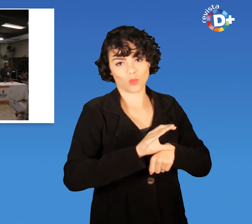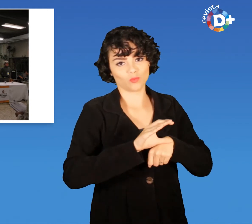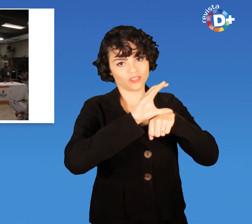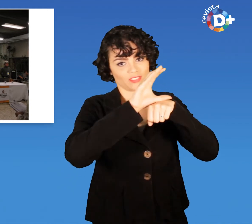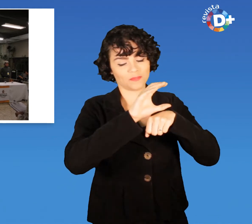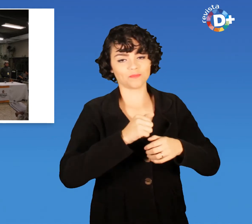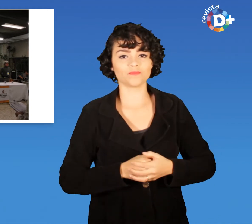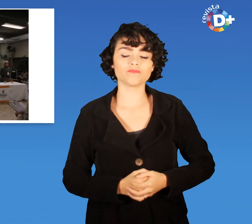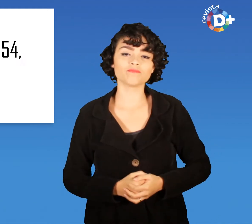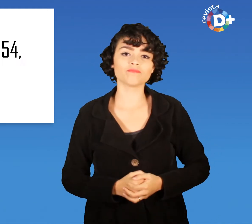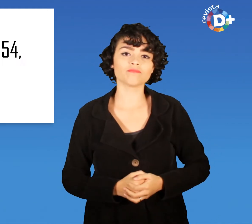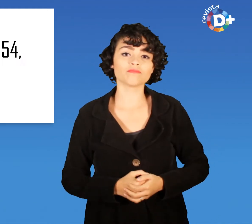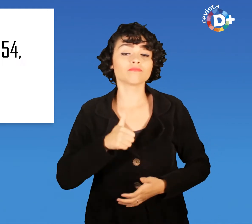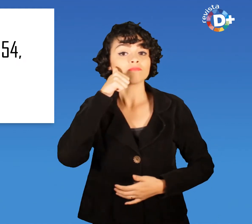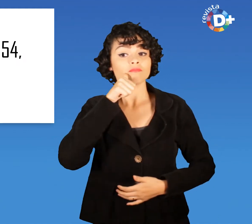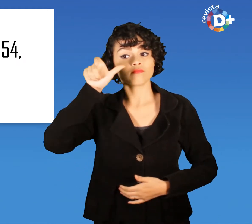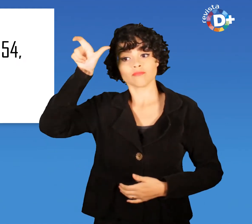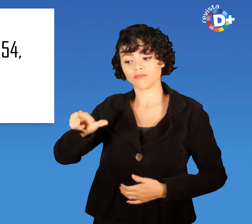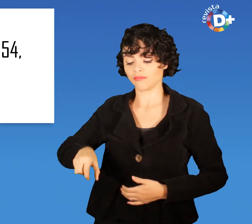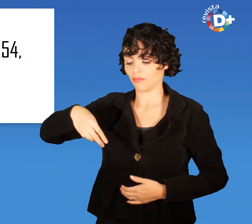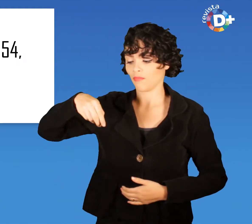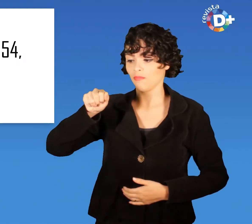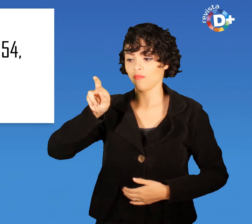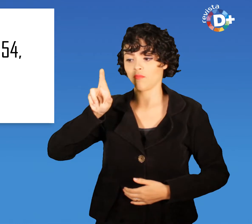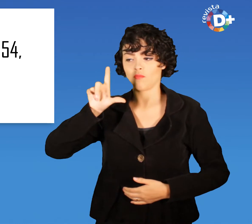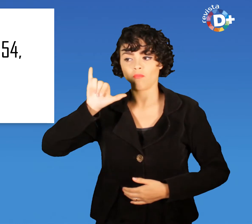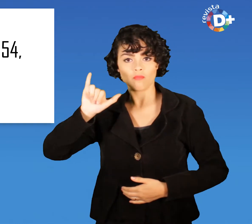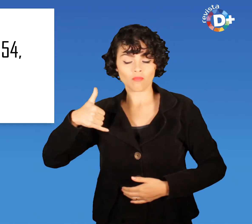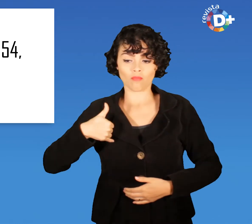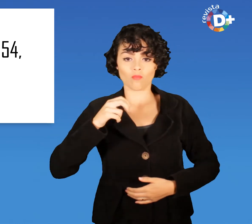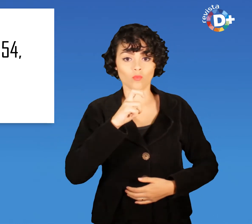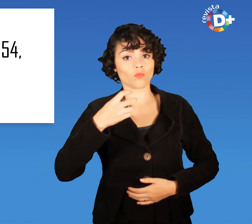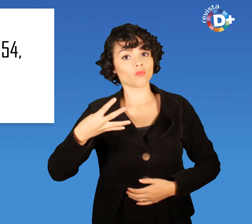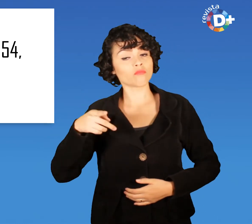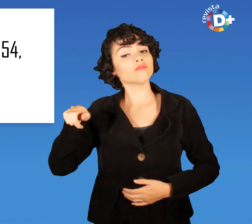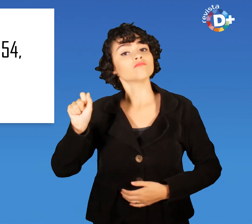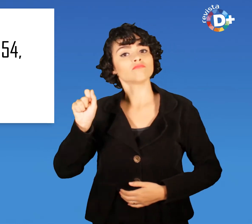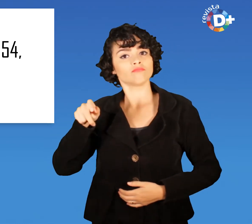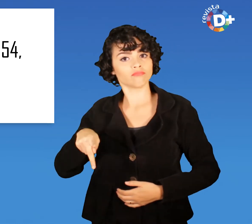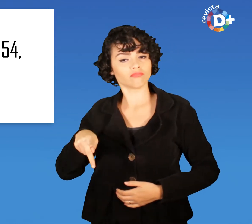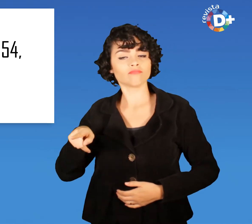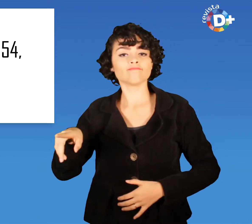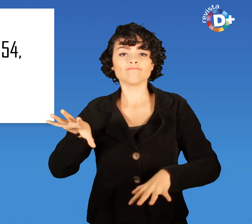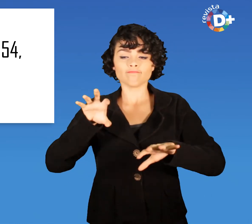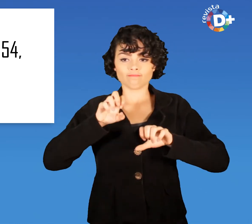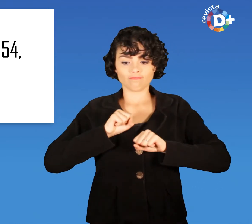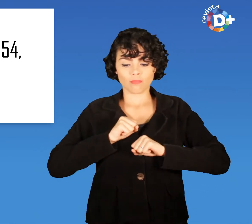Marli dos Santos, 54 anos, aposentada Teve pólio quando tinha um ano